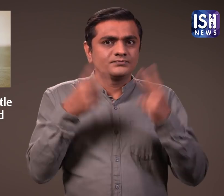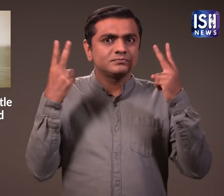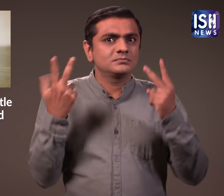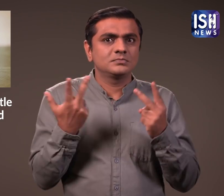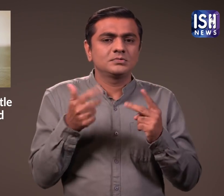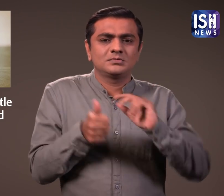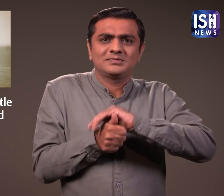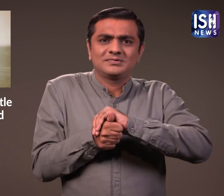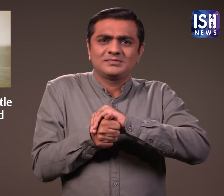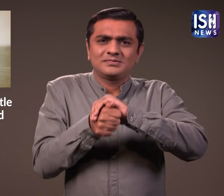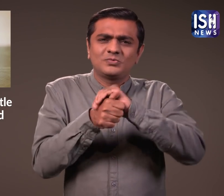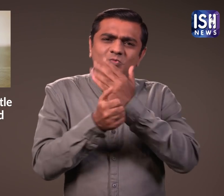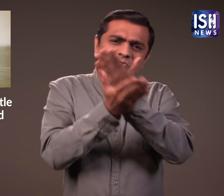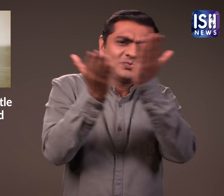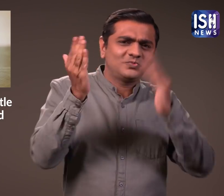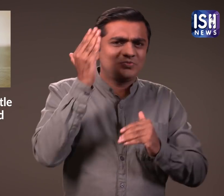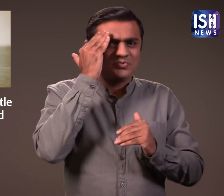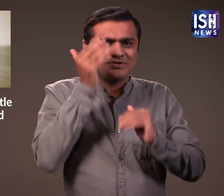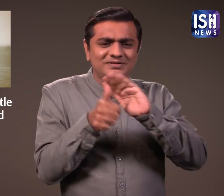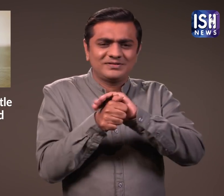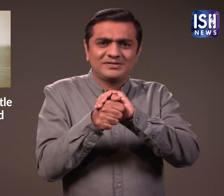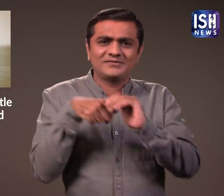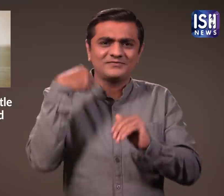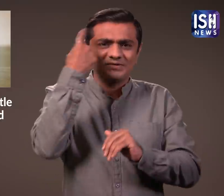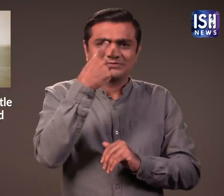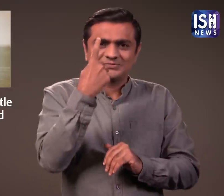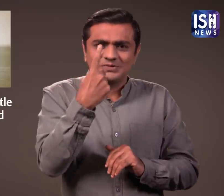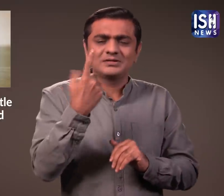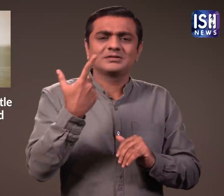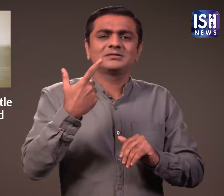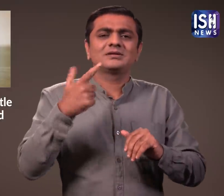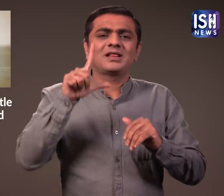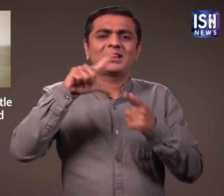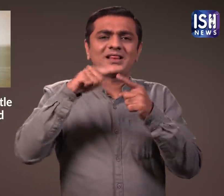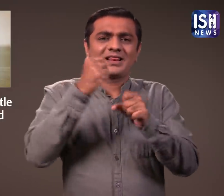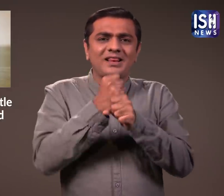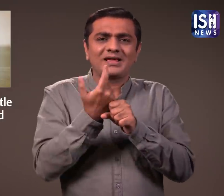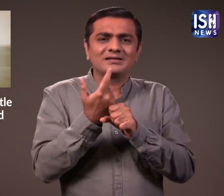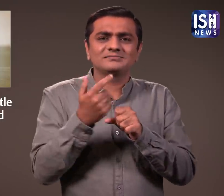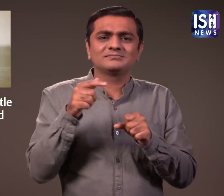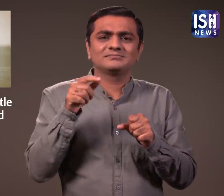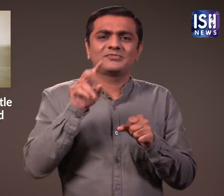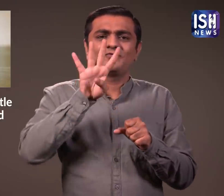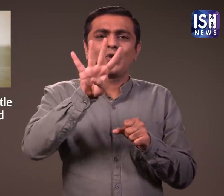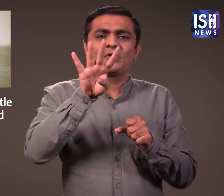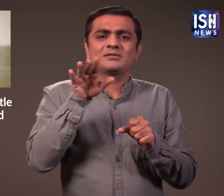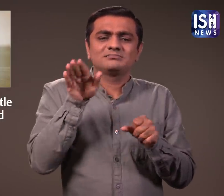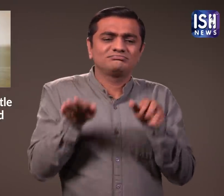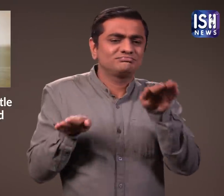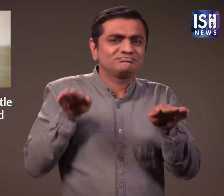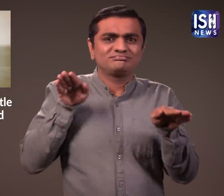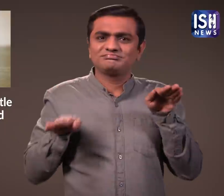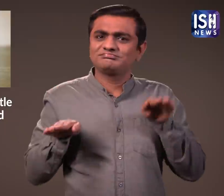कच्छो के बारे में तो आप सभी जानते ही होंगे और इसकी तस्वीरे तो आपने देखी ही होंगी उनके चार पैर होते है